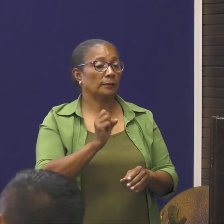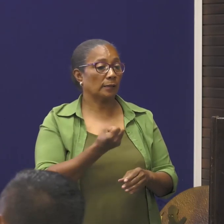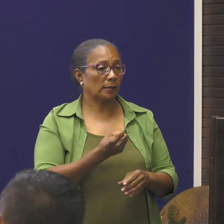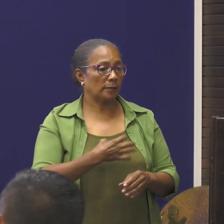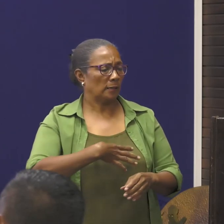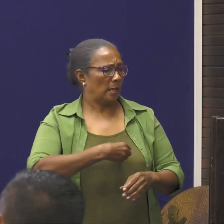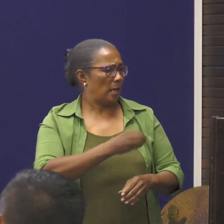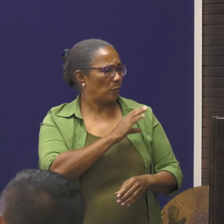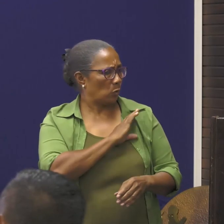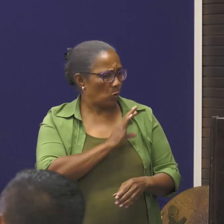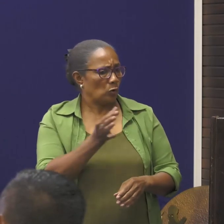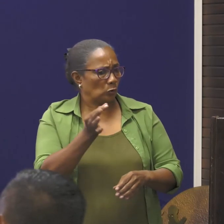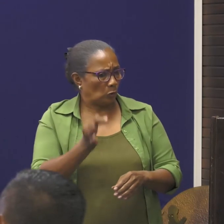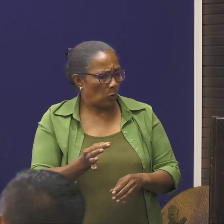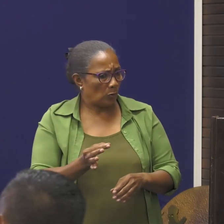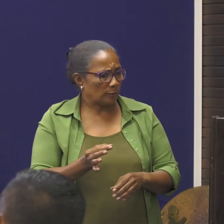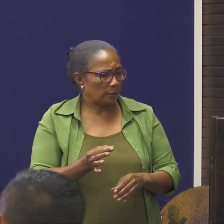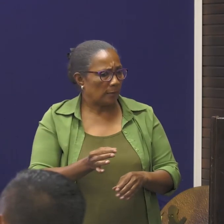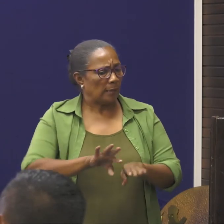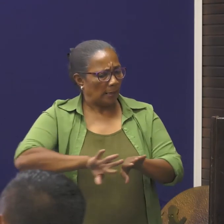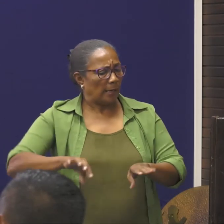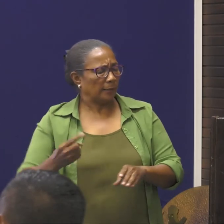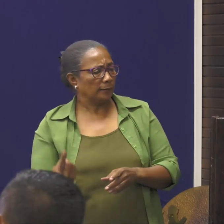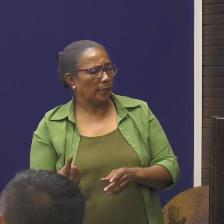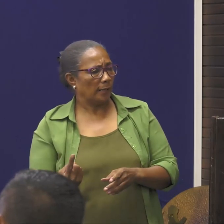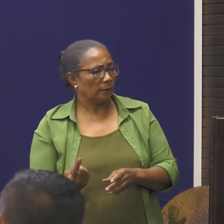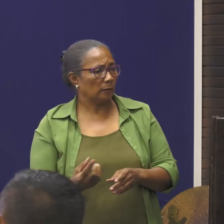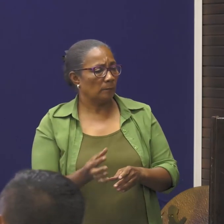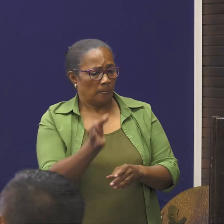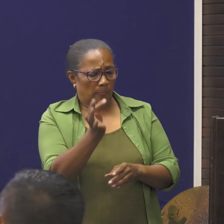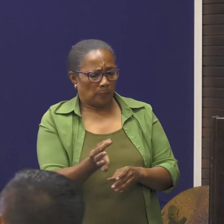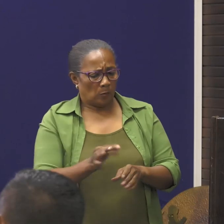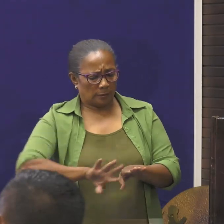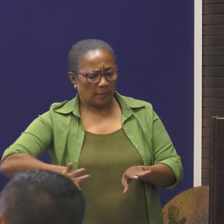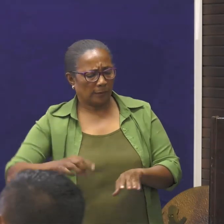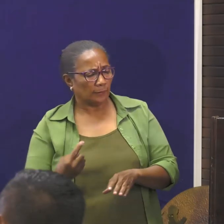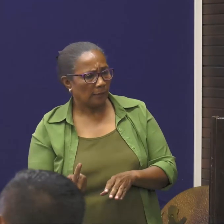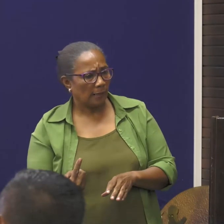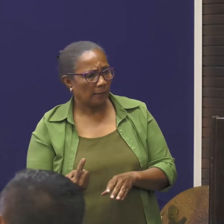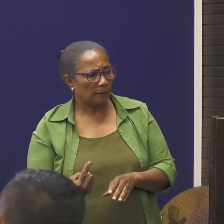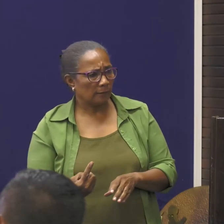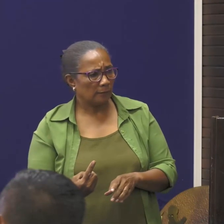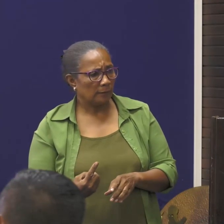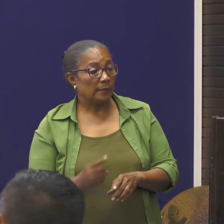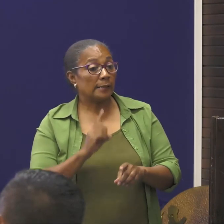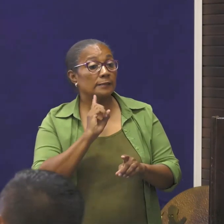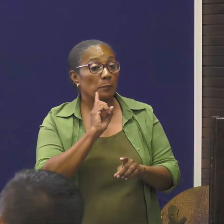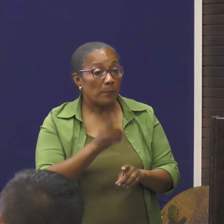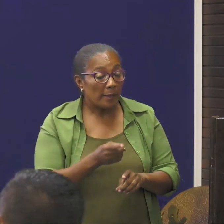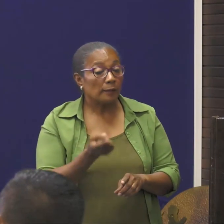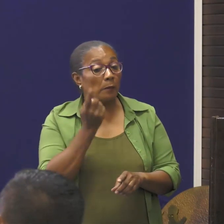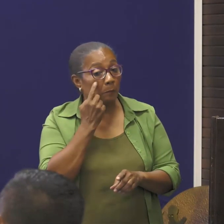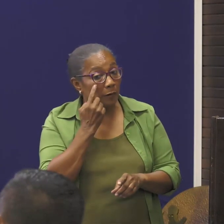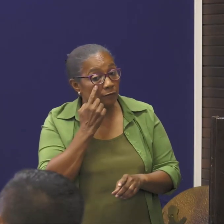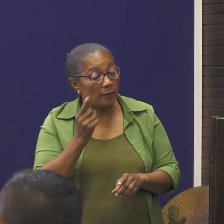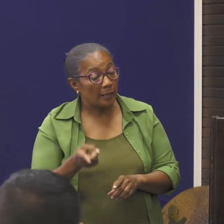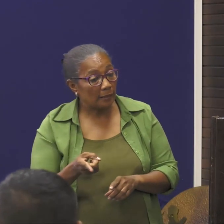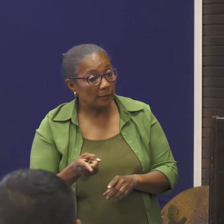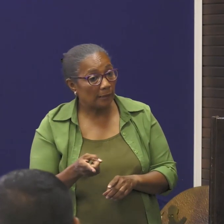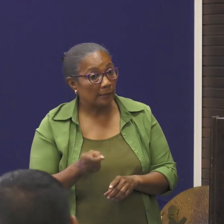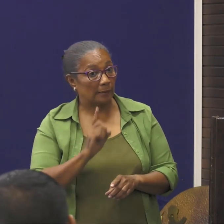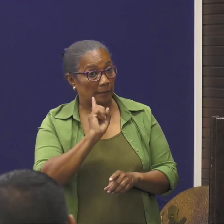dan heb je ook, thuis bevelen. En thuis quarantaine. En thuis quarantaine, is met beveiliging. Dat